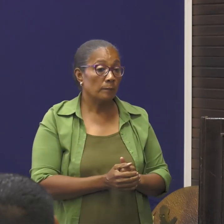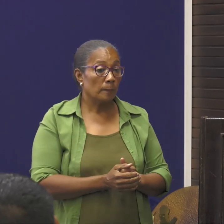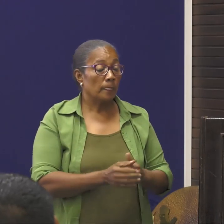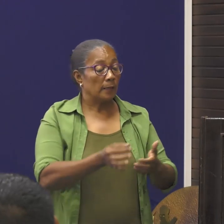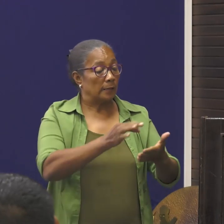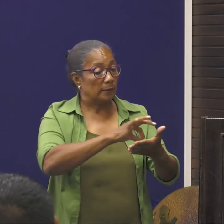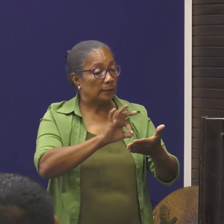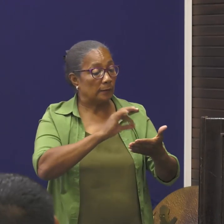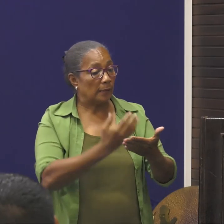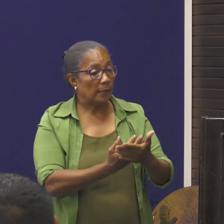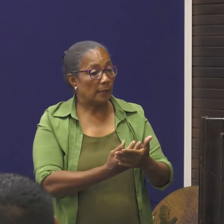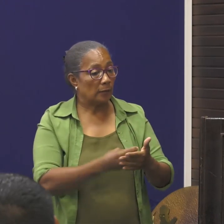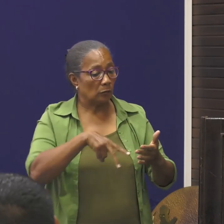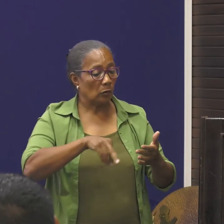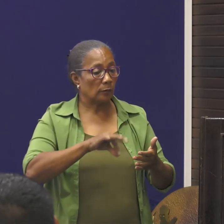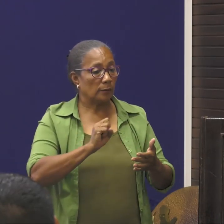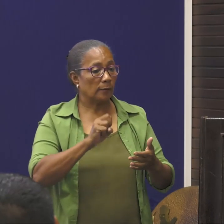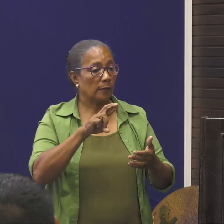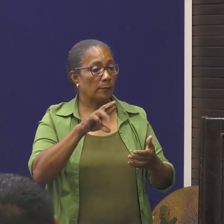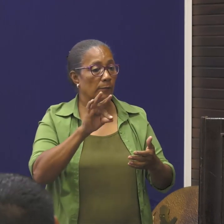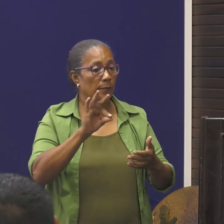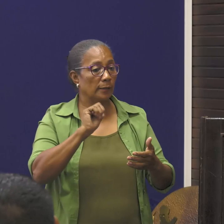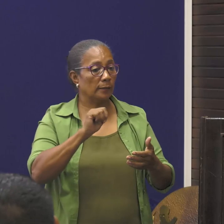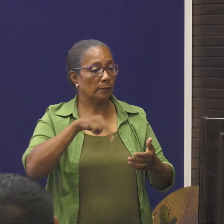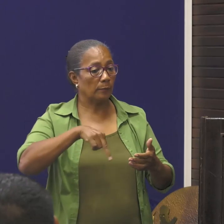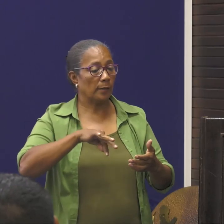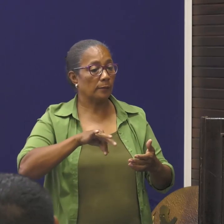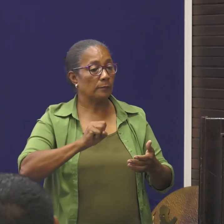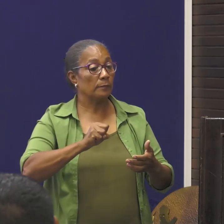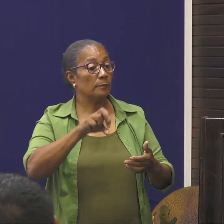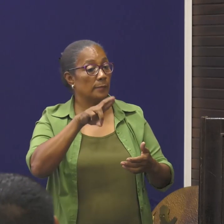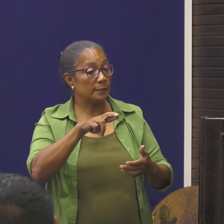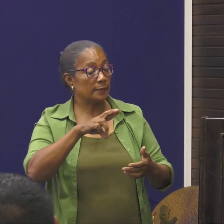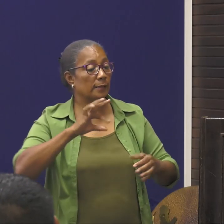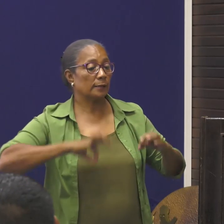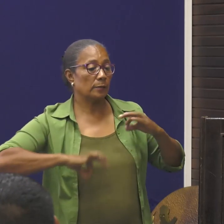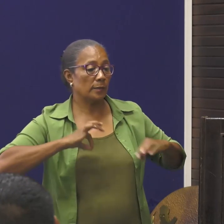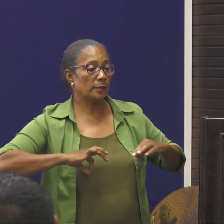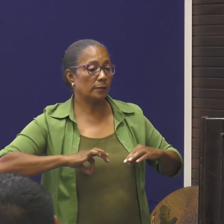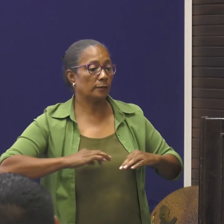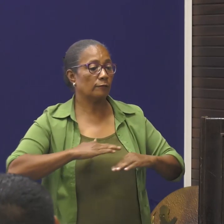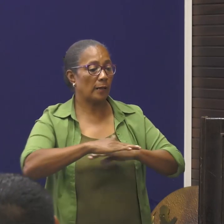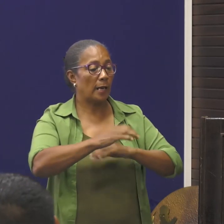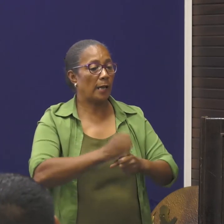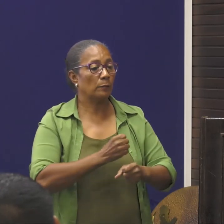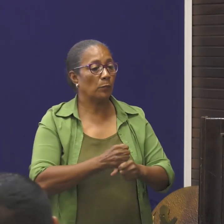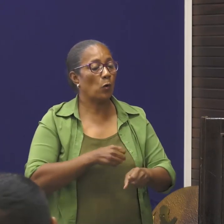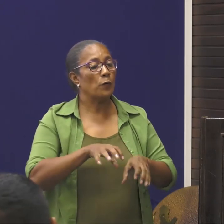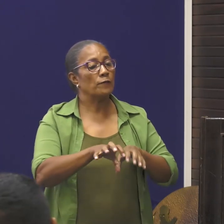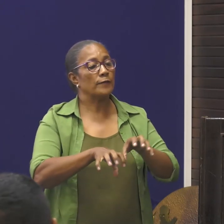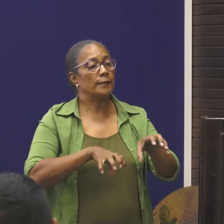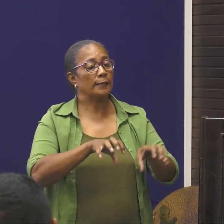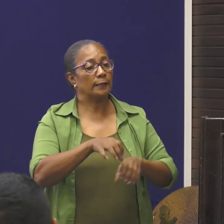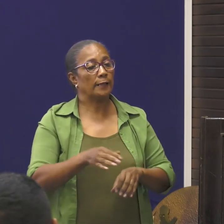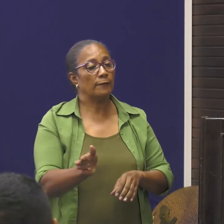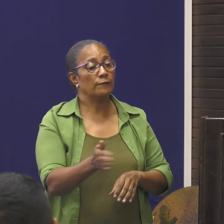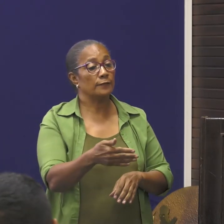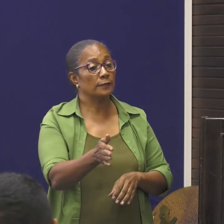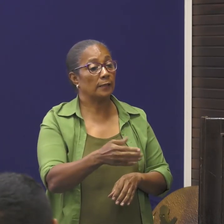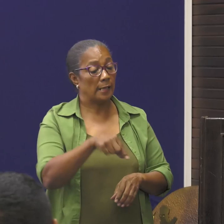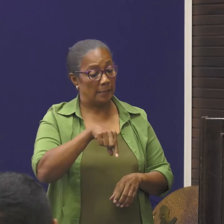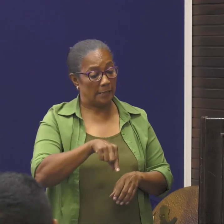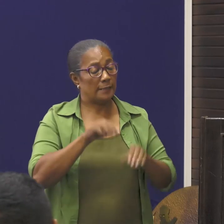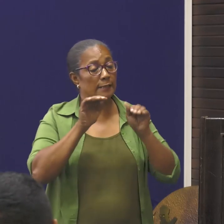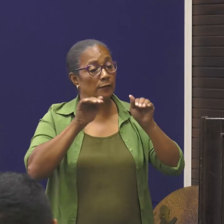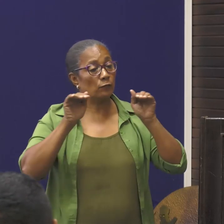Getekend, Dr. Anders Rabinder, T. Parmissar, de minister van Landbouw, V, Teelt en Visserij. Deze